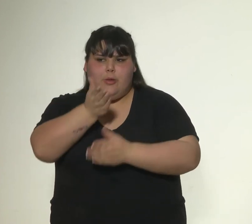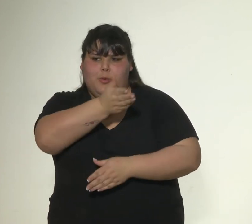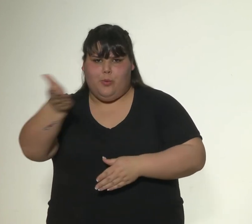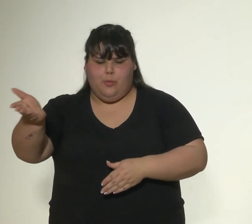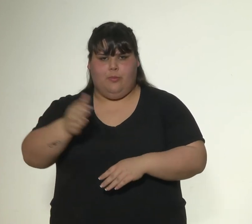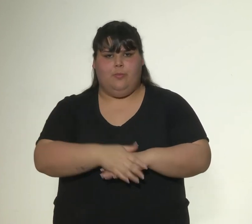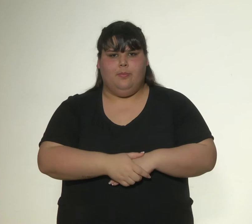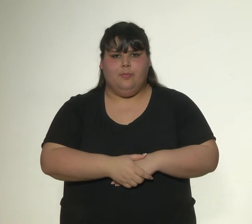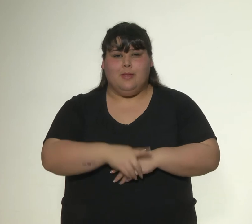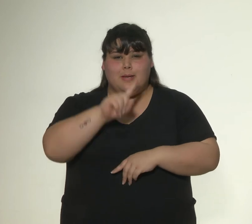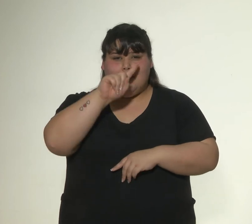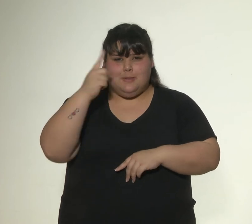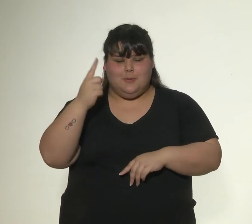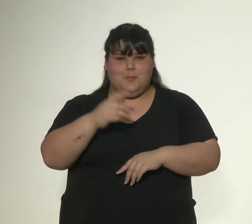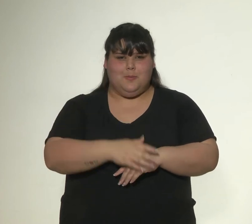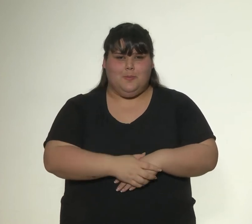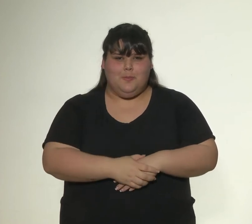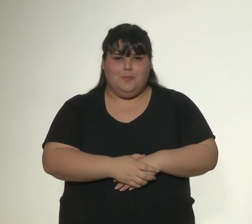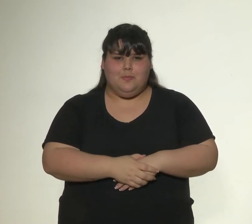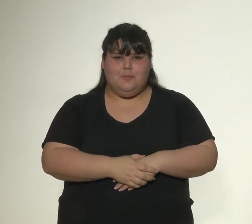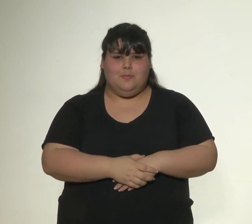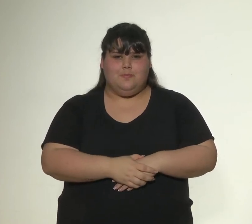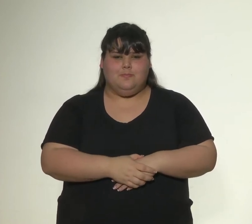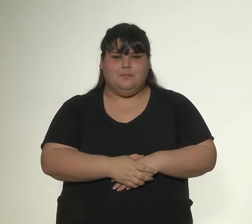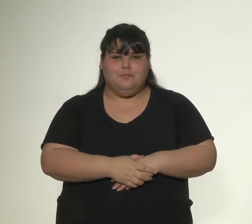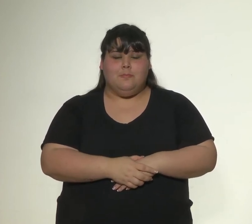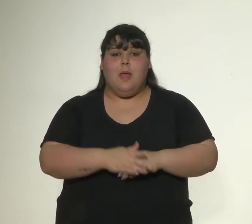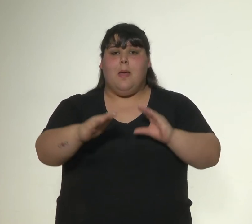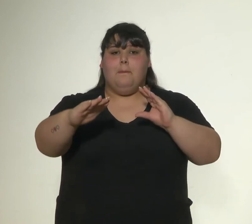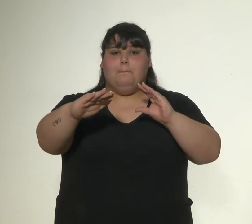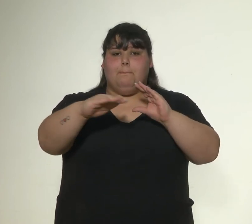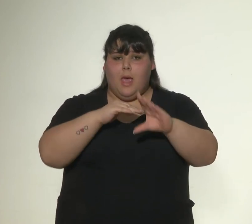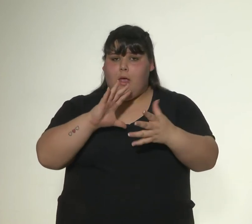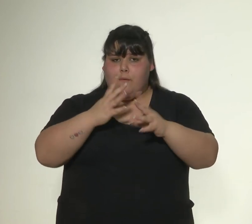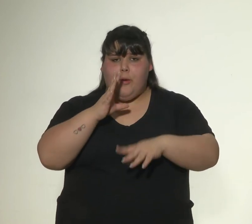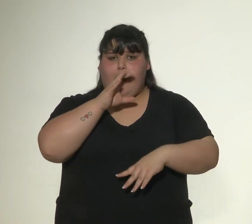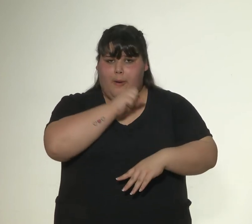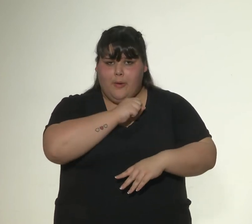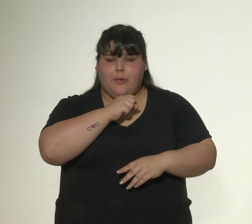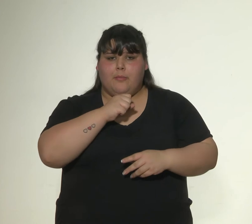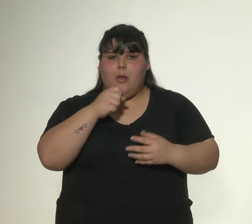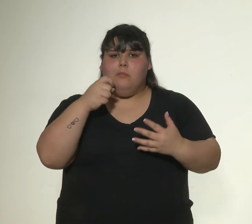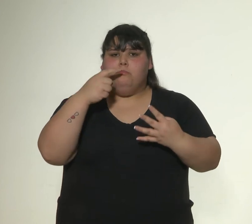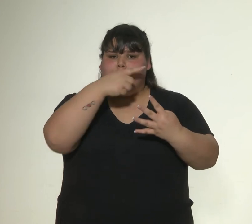y Derechos Humanos de la Nación. Por mail en forma anónima en